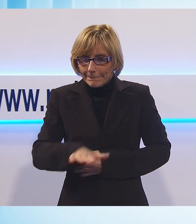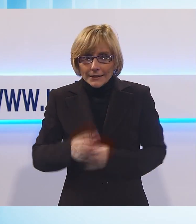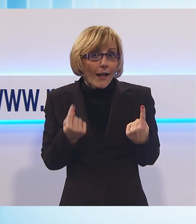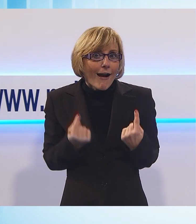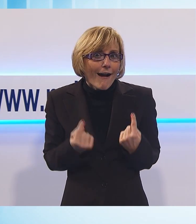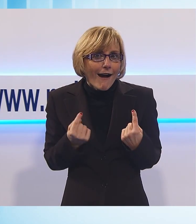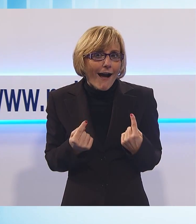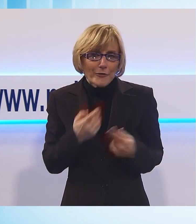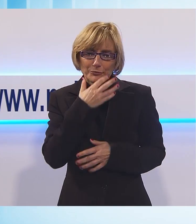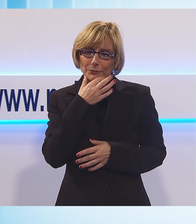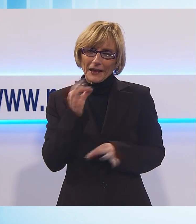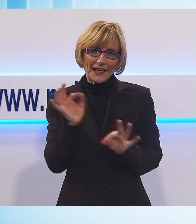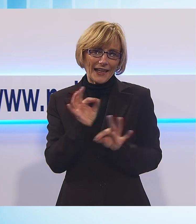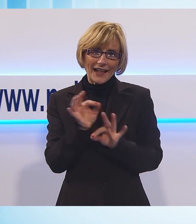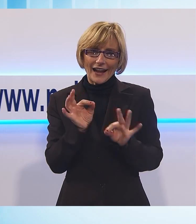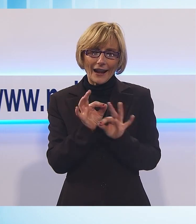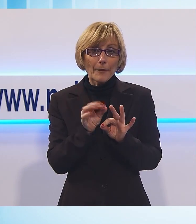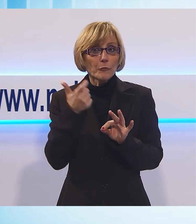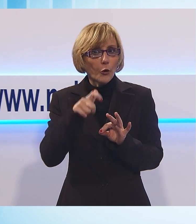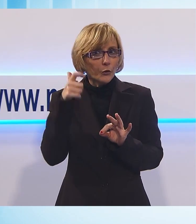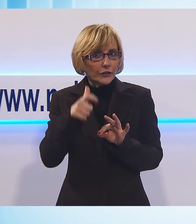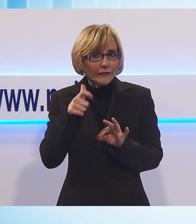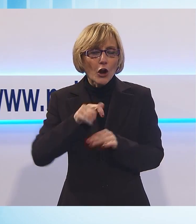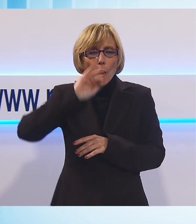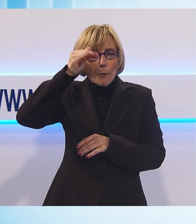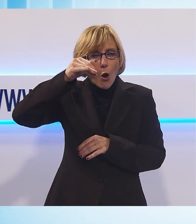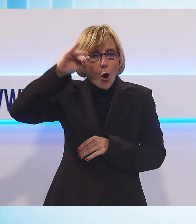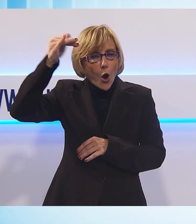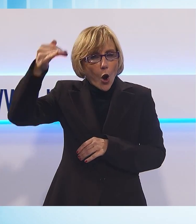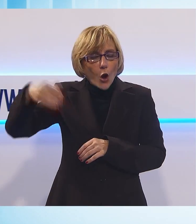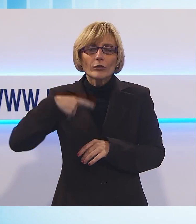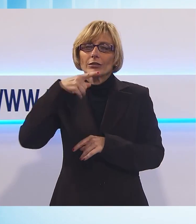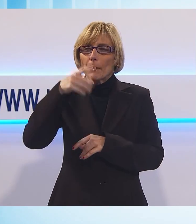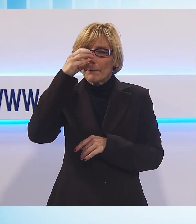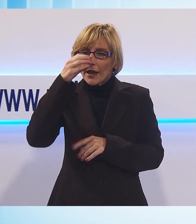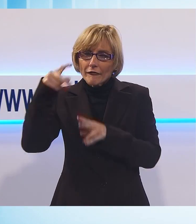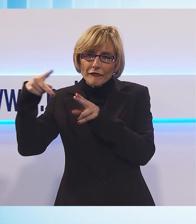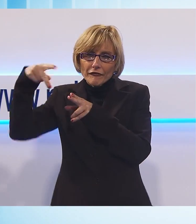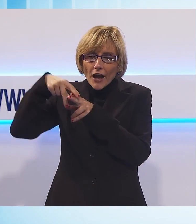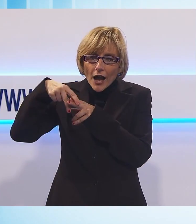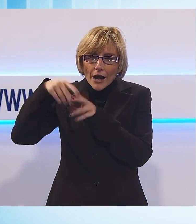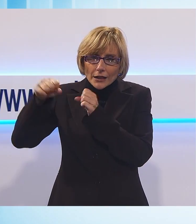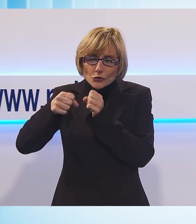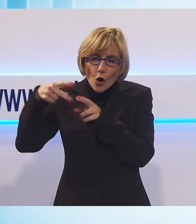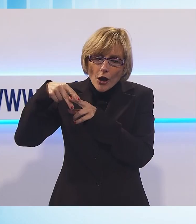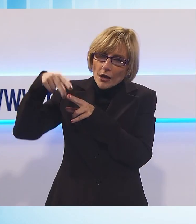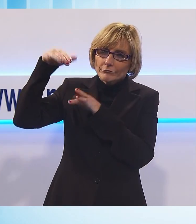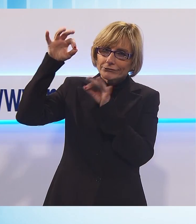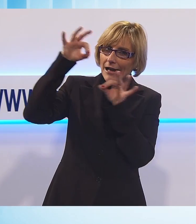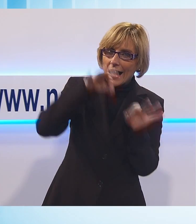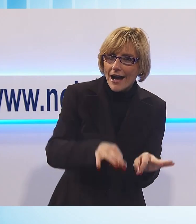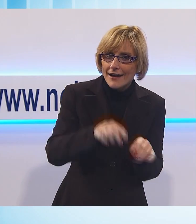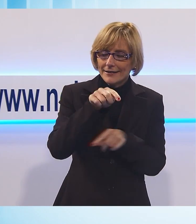'anno. È quella infatti la notte in cui la Befana scende dai monti e porta doni e sorrisi ai più piccoli regalando loro attimi di felicità.